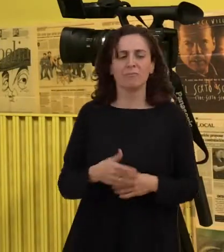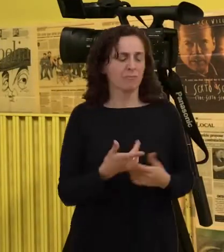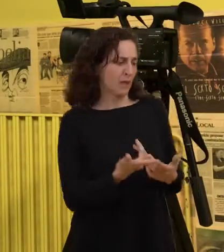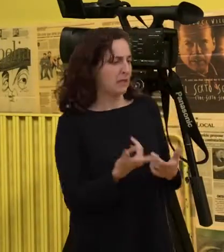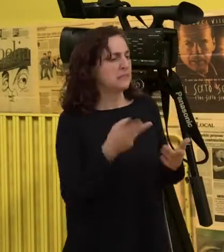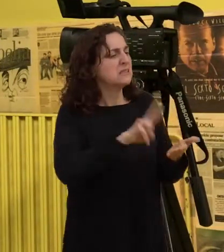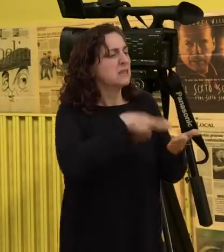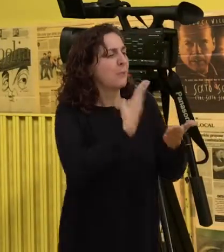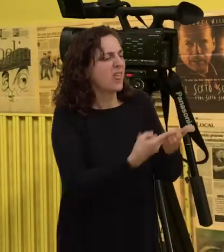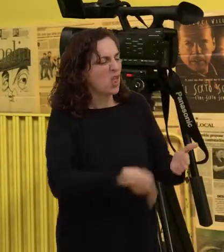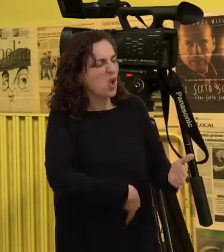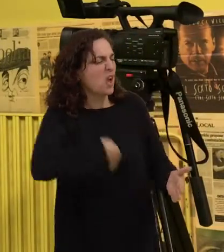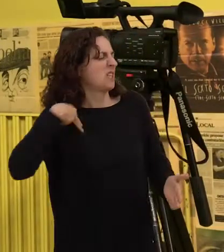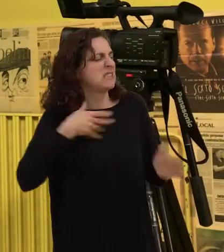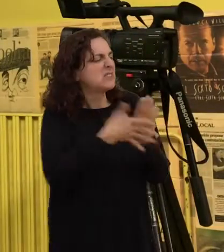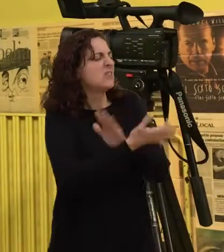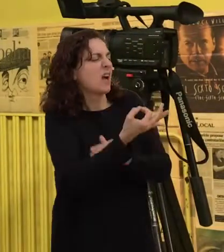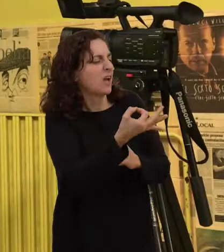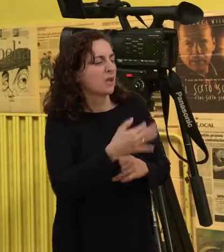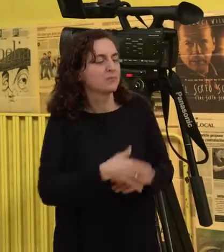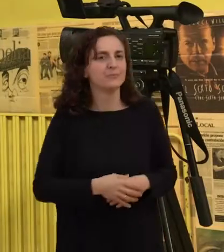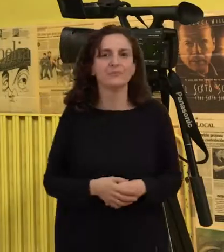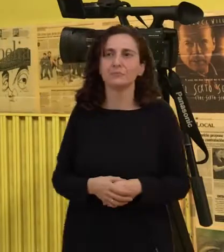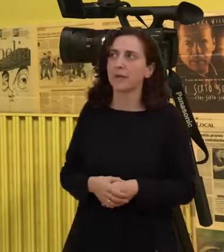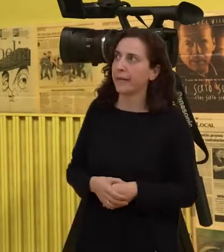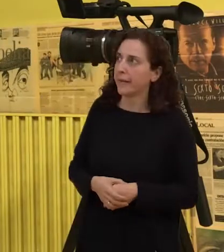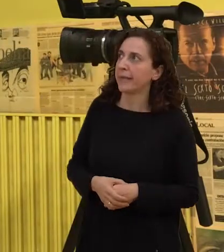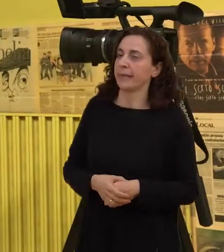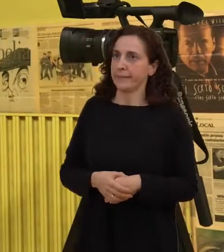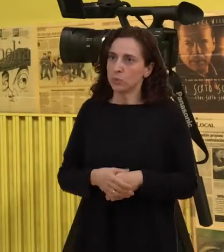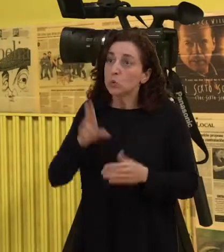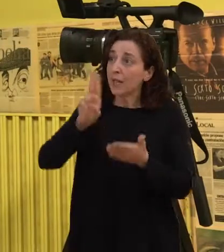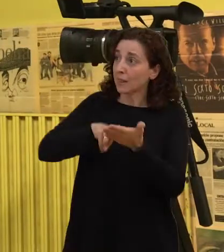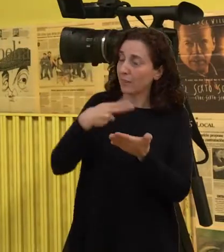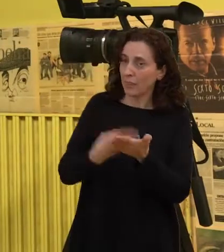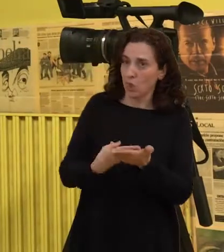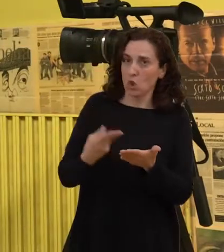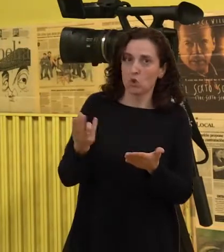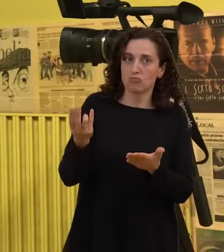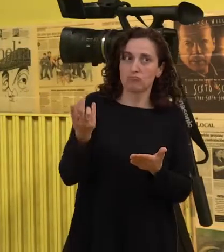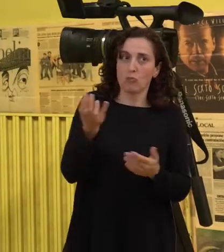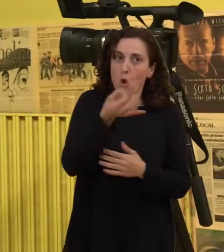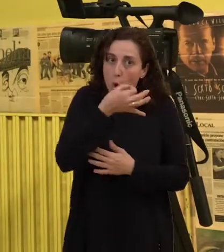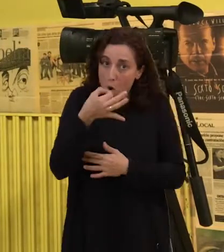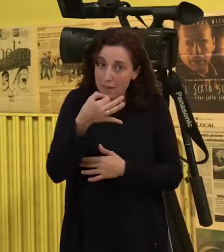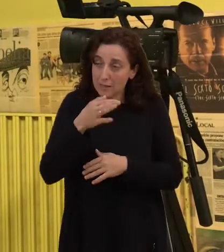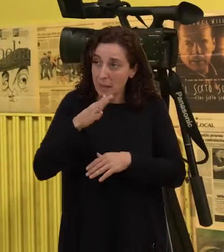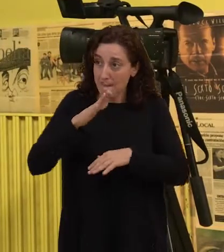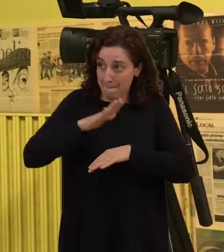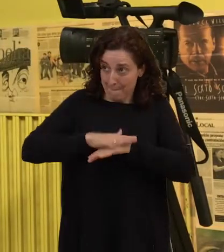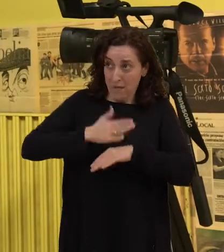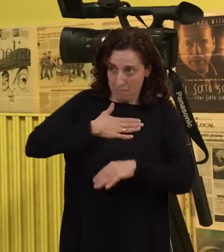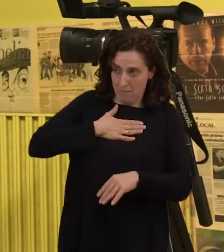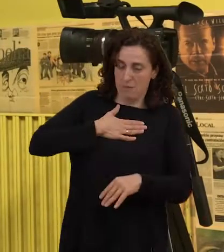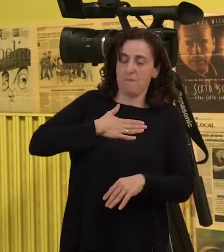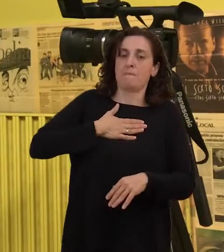refere con interpretación genérica? Unha interpretación correcta, a mi entender, é unha